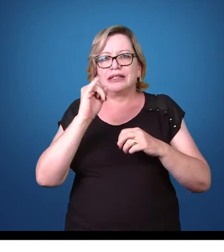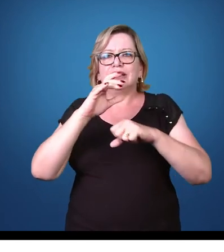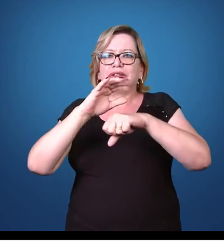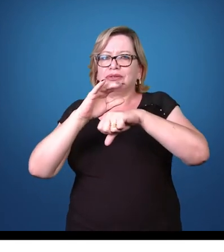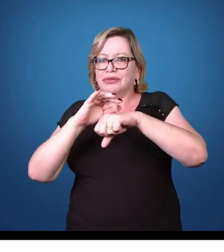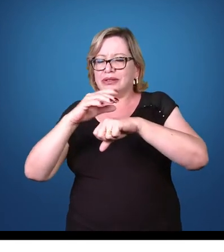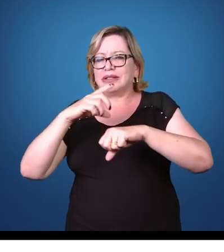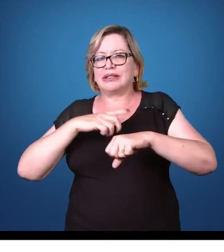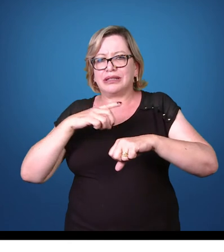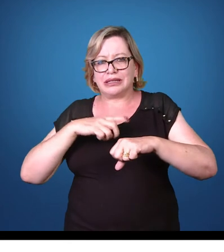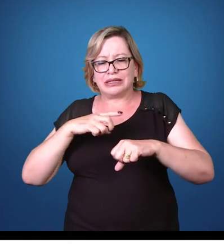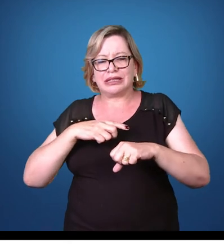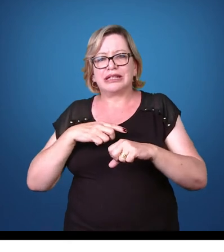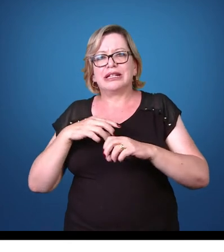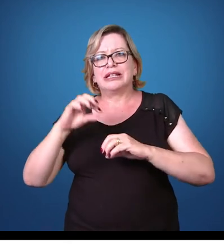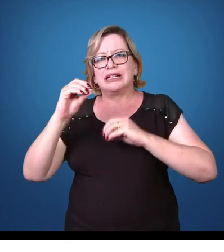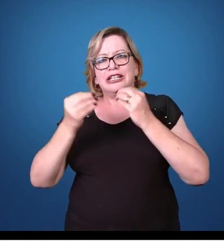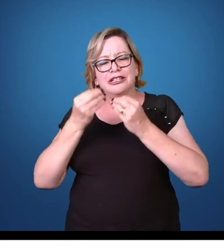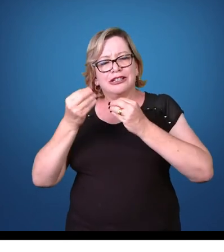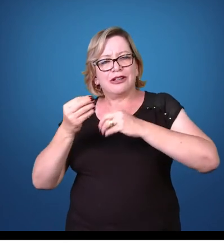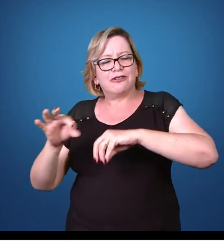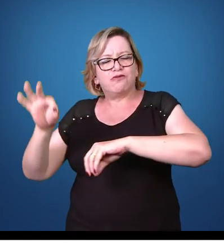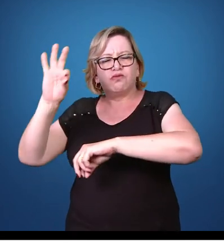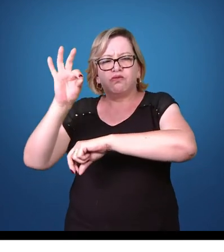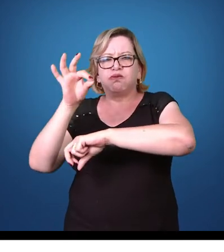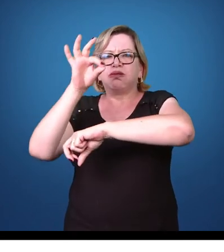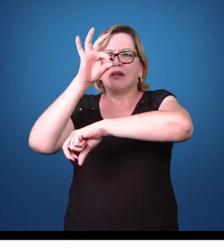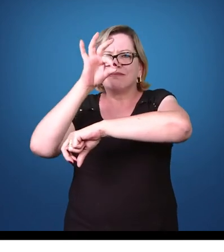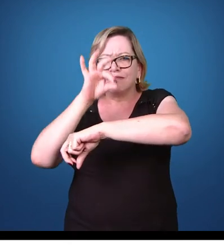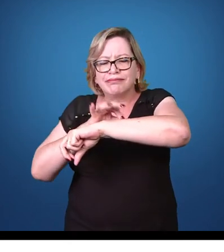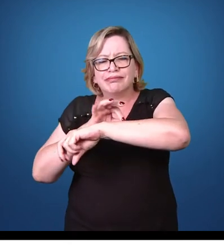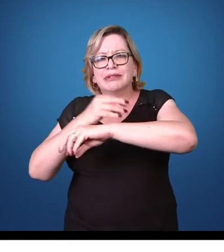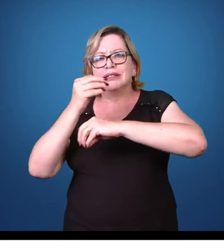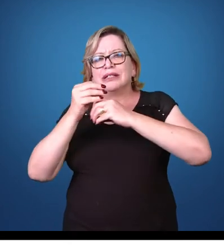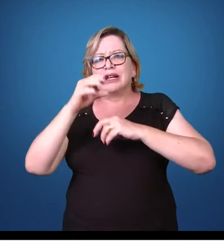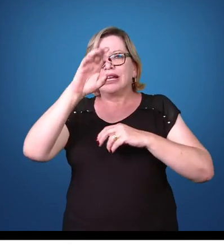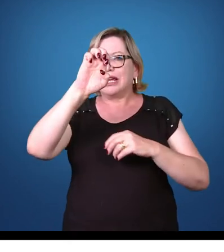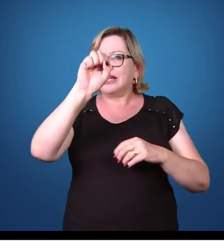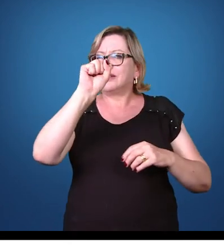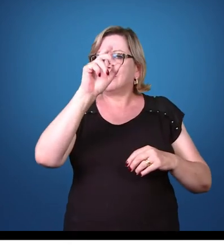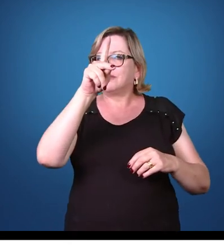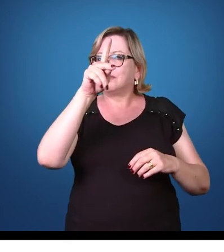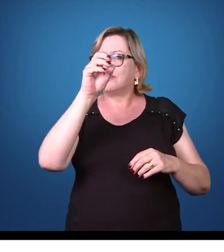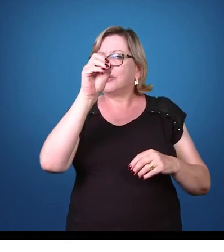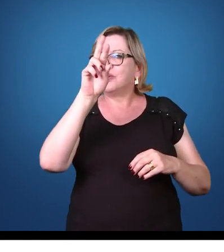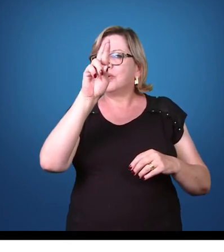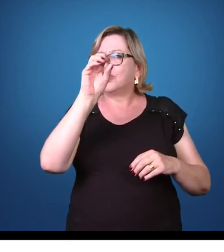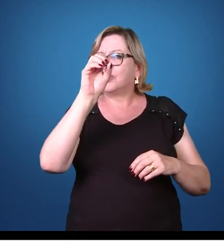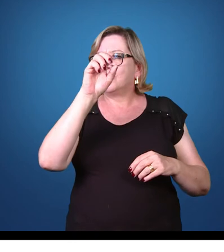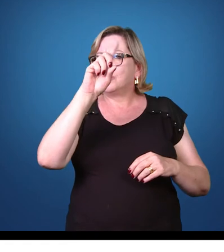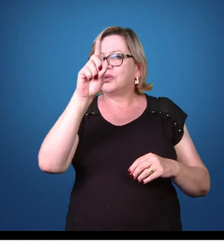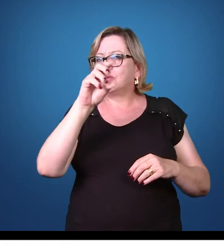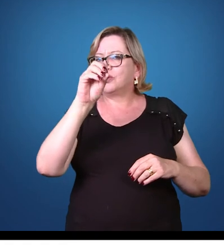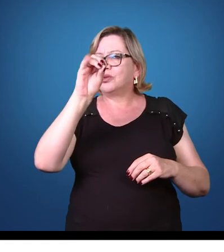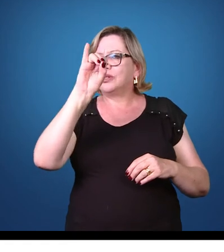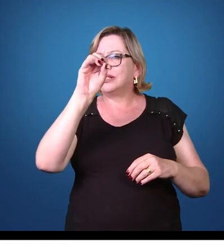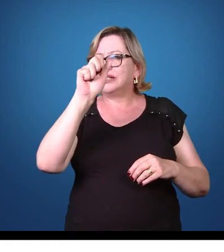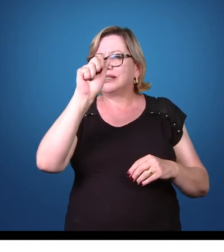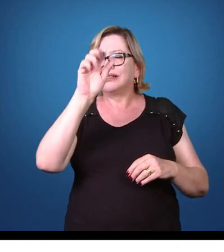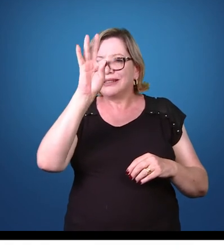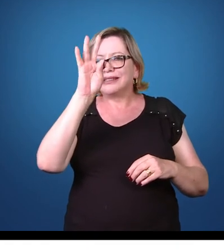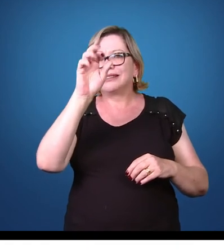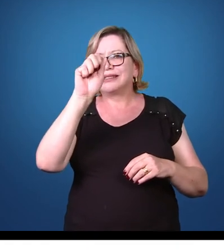esporozoítas do parasita. Então essas formas esporozoítas às vezes vão estar presentes aqui na glândula salivar